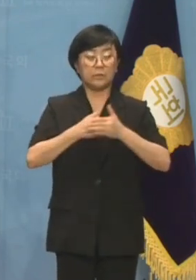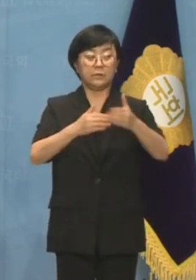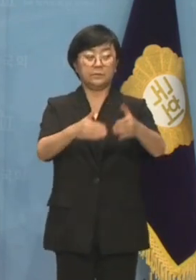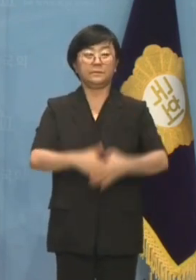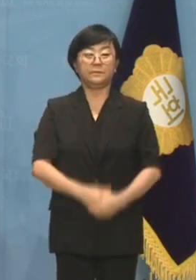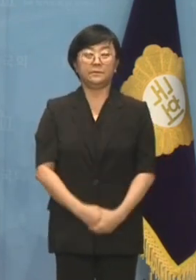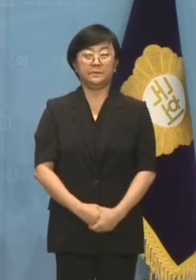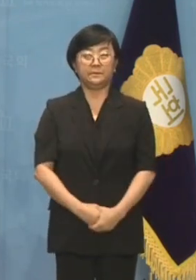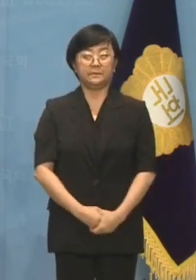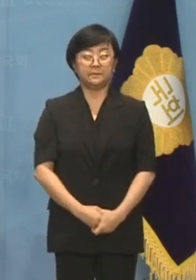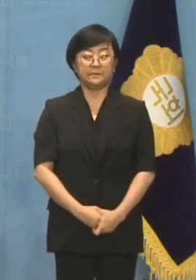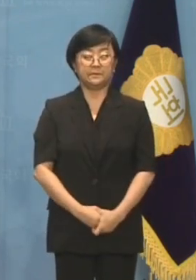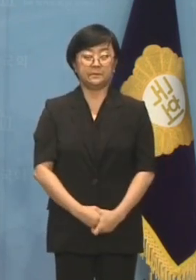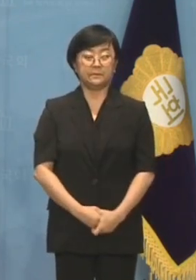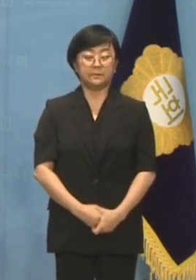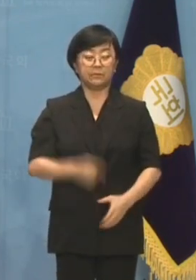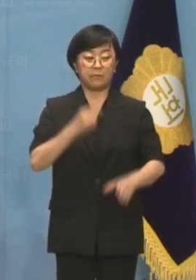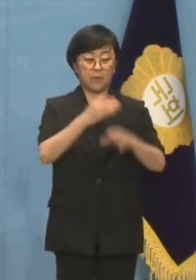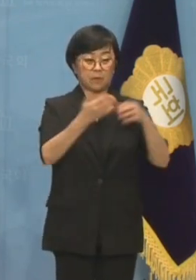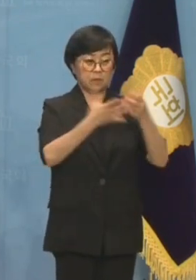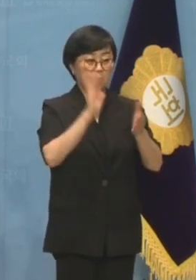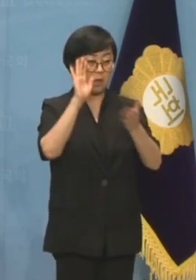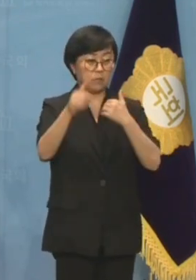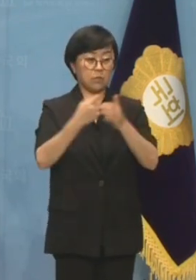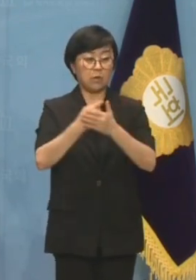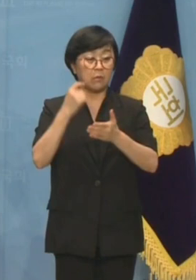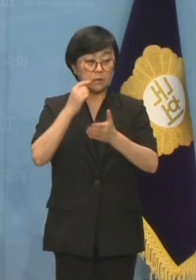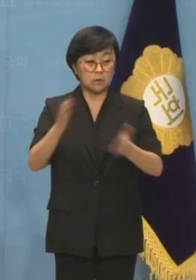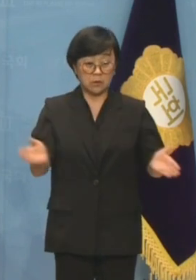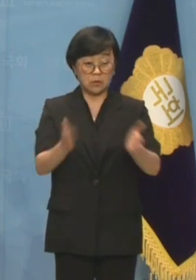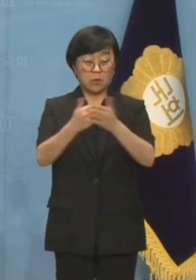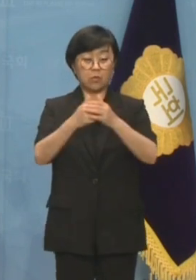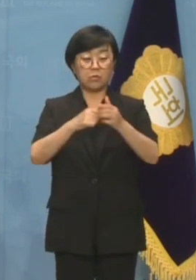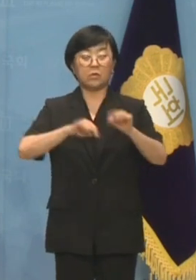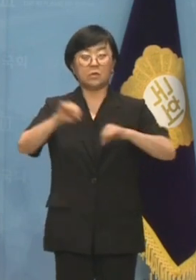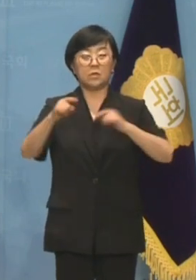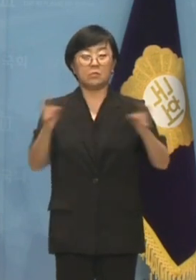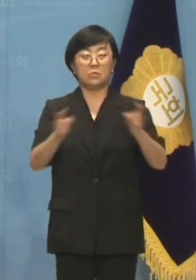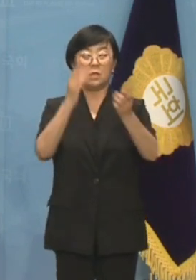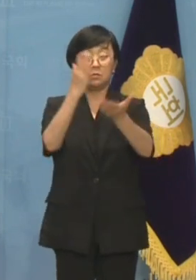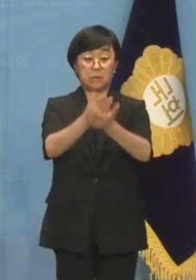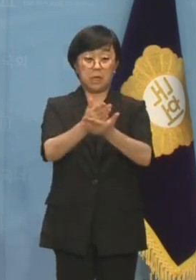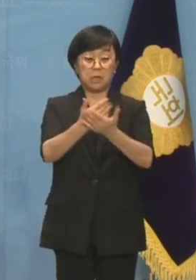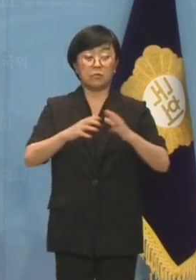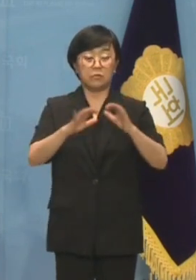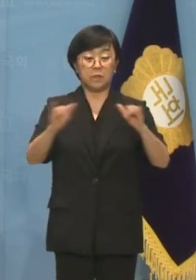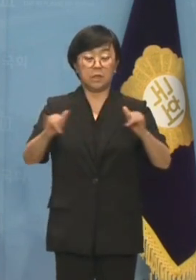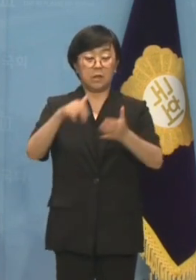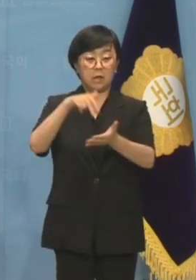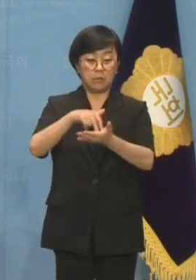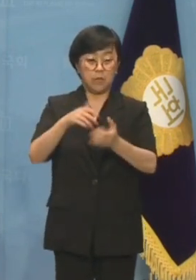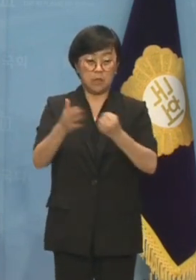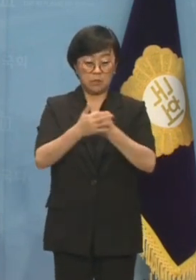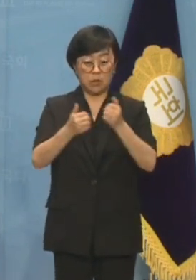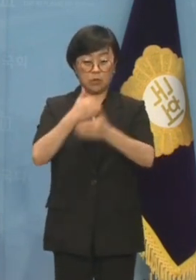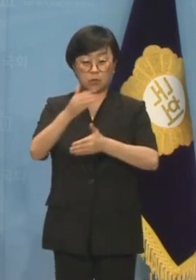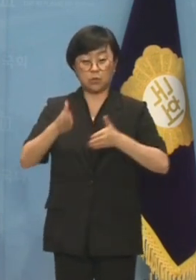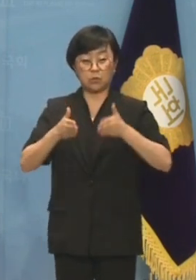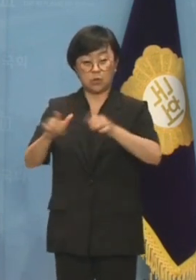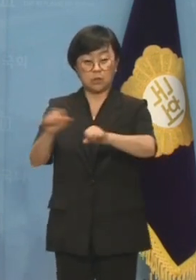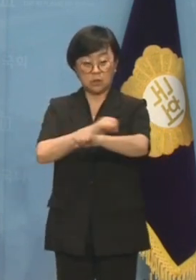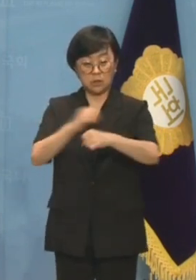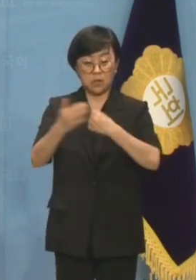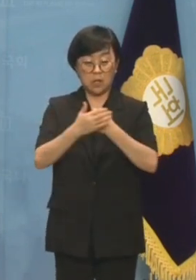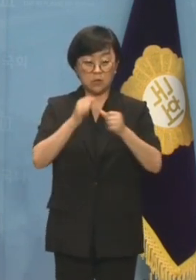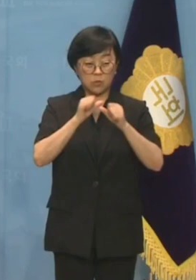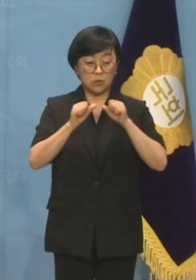것입니다. 민주당은 더 이상 거짓 선동으로 정쟁을 일삼지 말고 국민 앞에 이번 고속도로 특혜